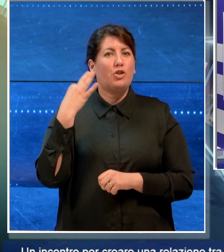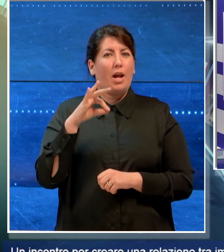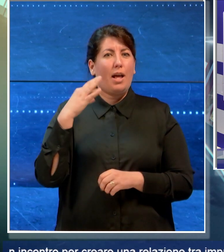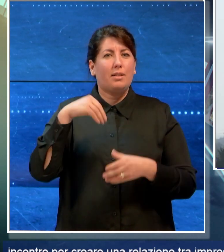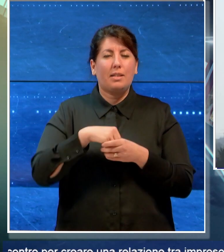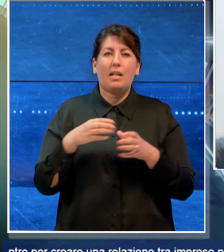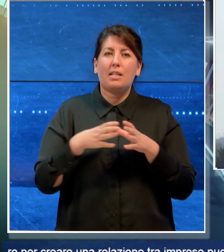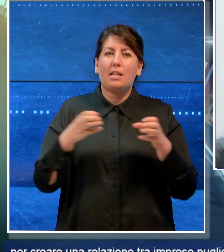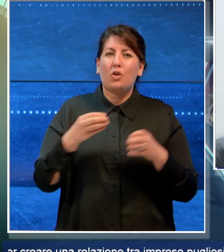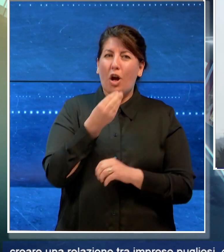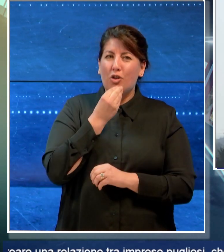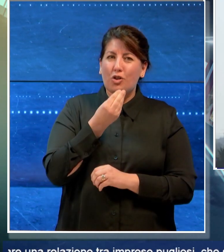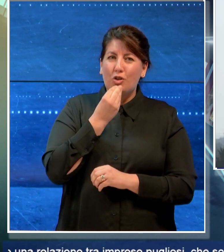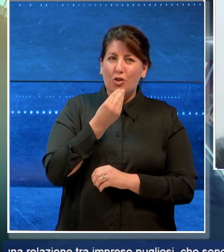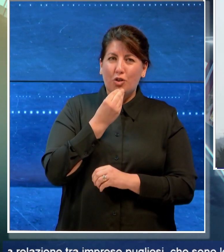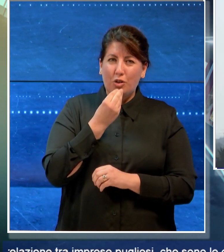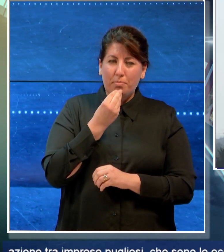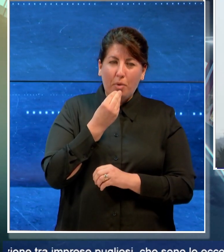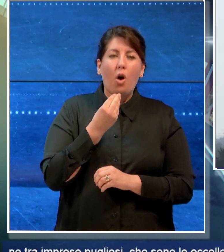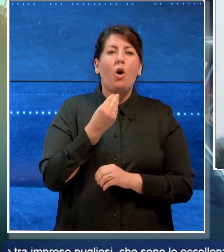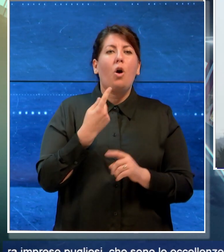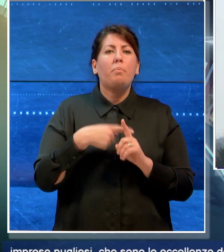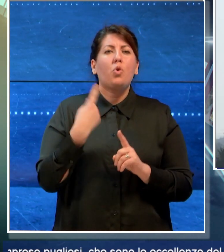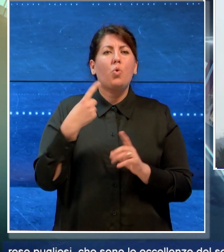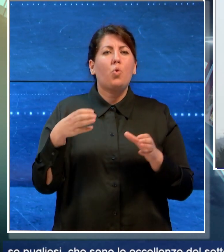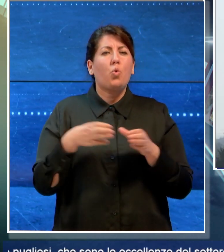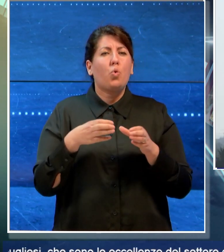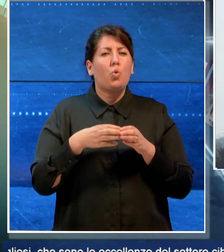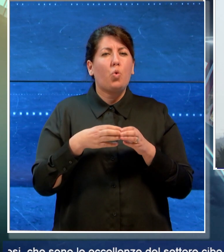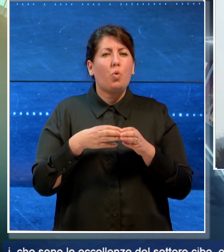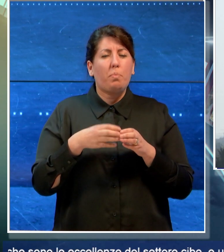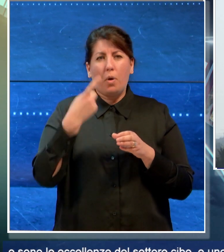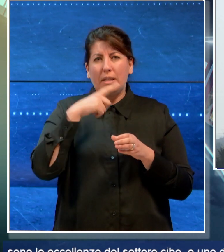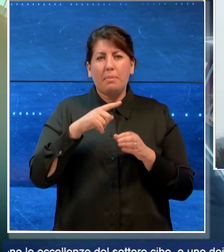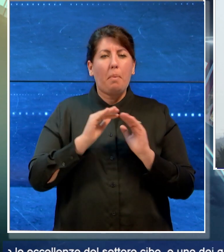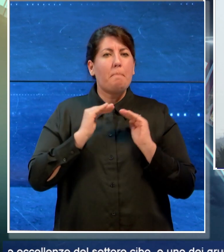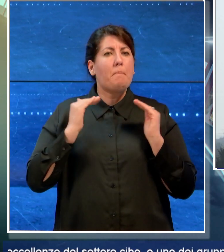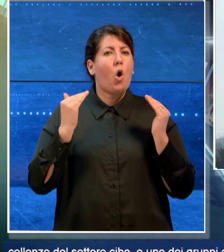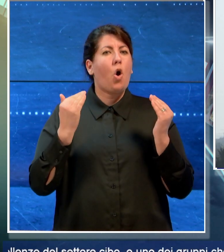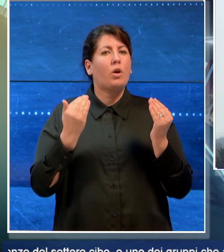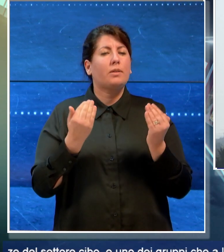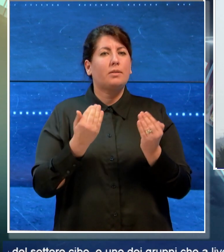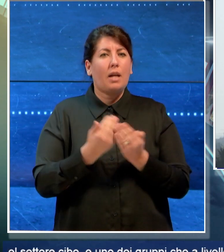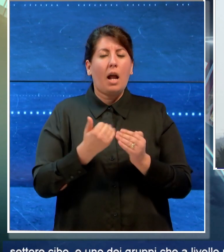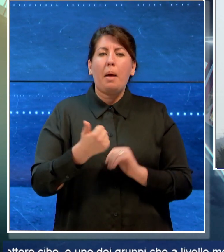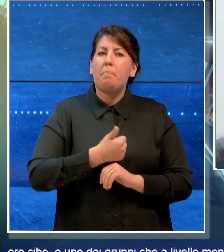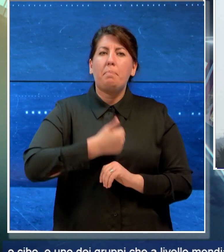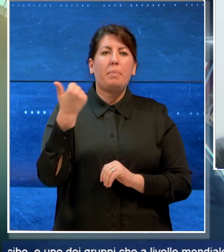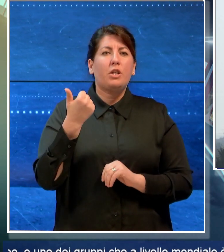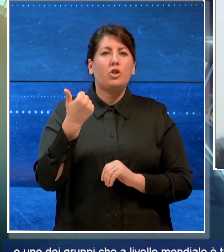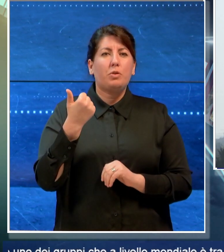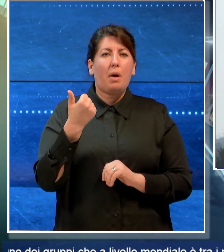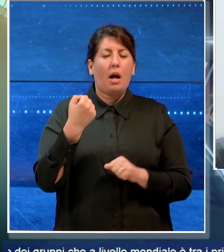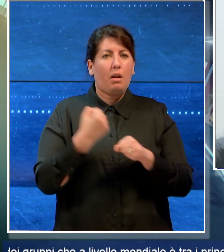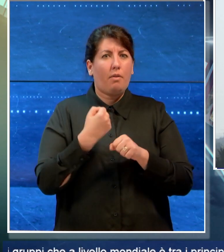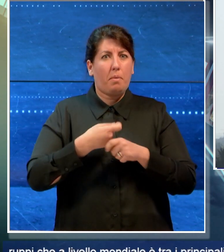settore cibo e uno dei gruppi che a livello mondiale è tra i principali operatori del